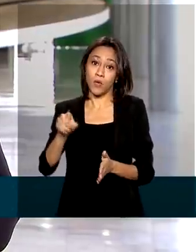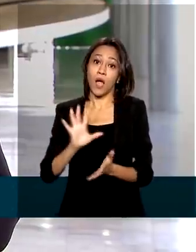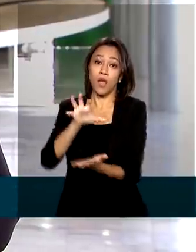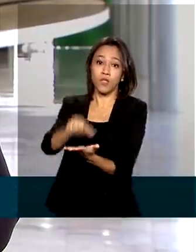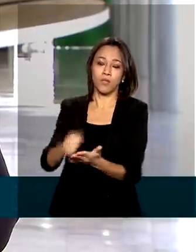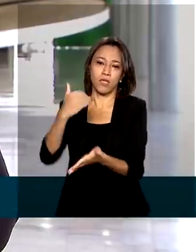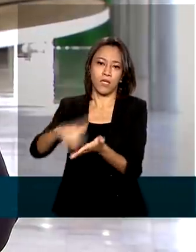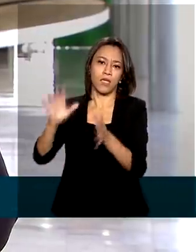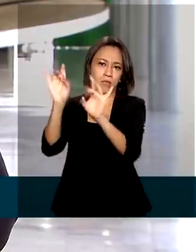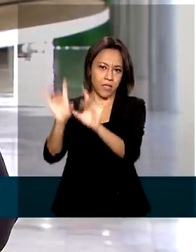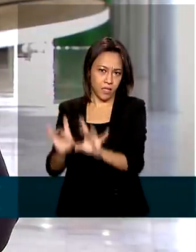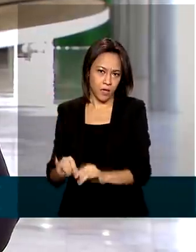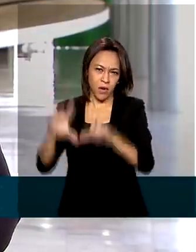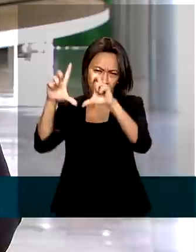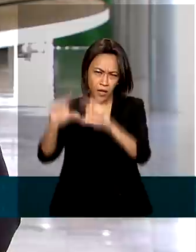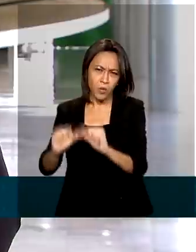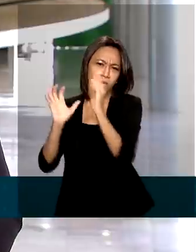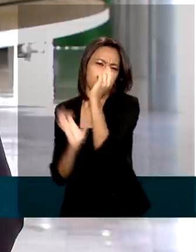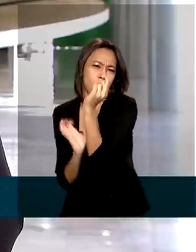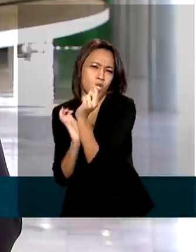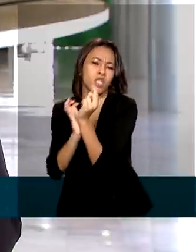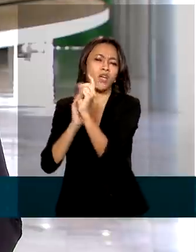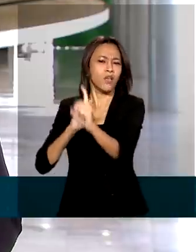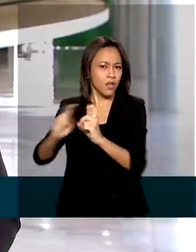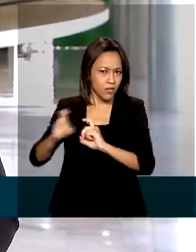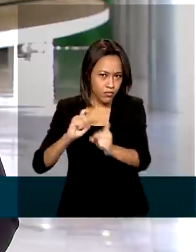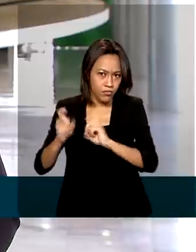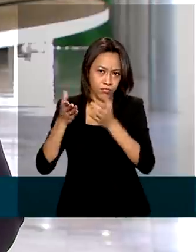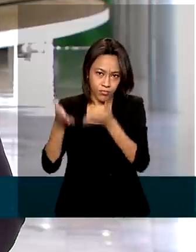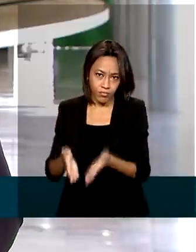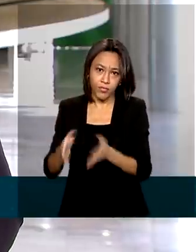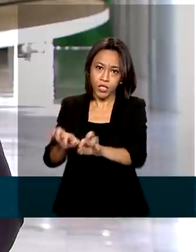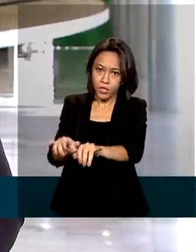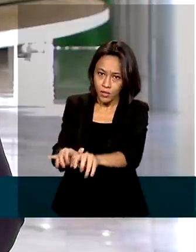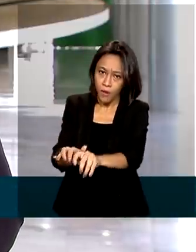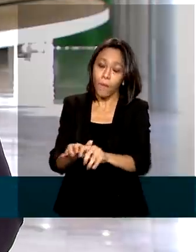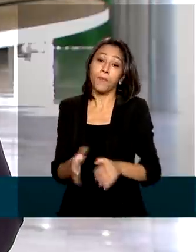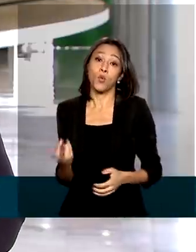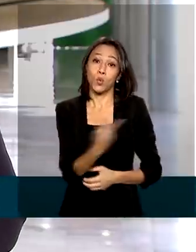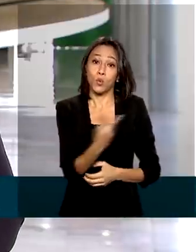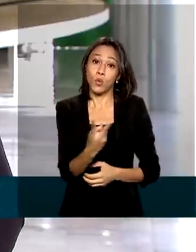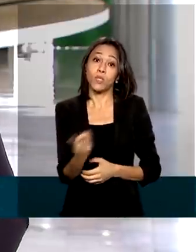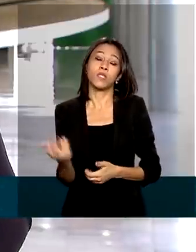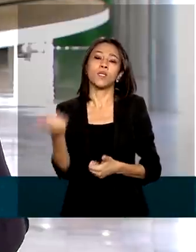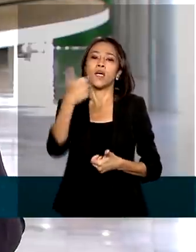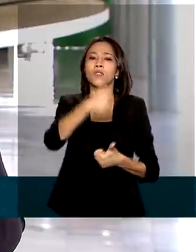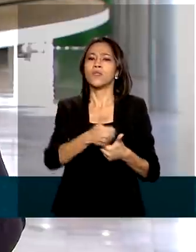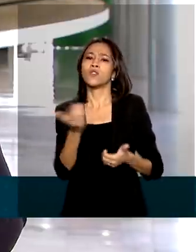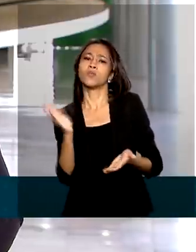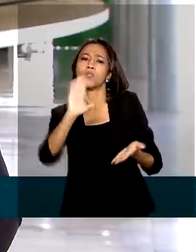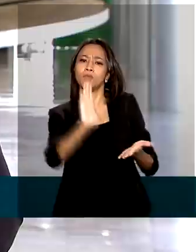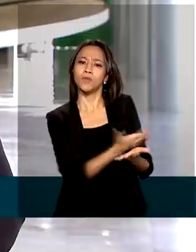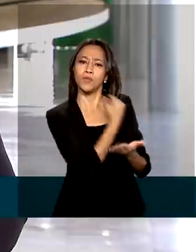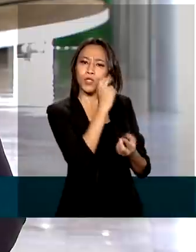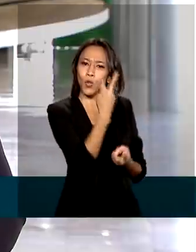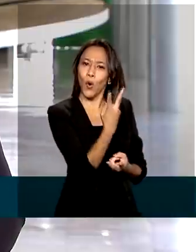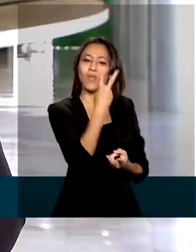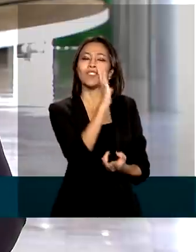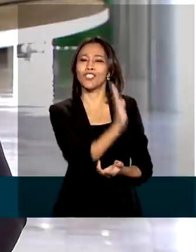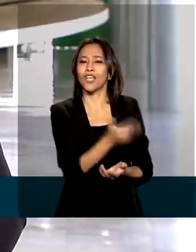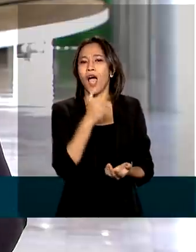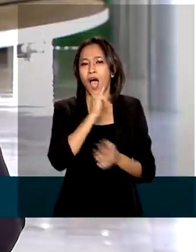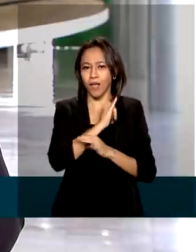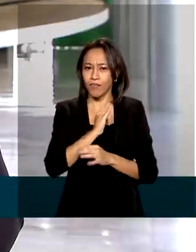de Desburocratização, Gestão e Governo Digital. Eles assumem no lugar de Salim Matar e Paulo Hebel, que